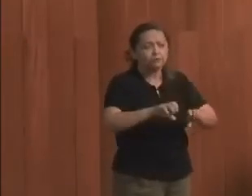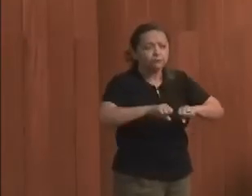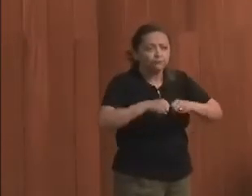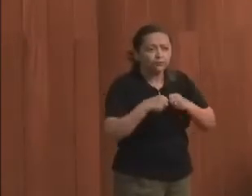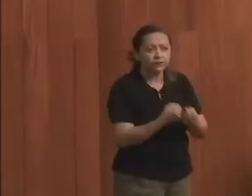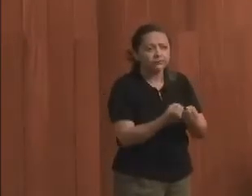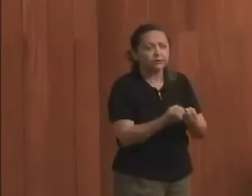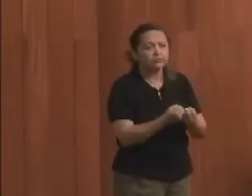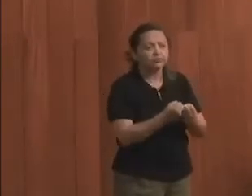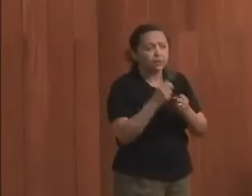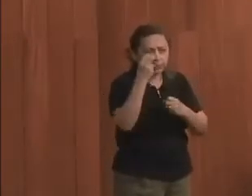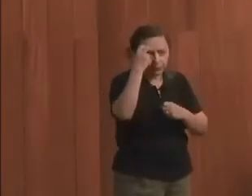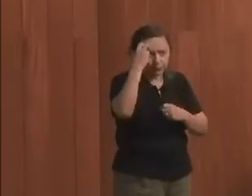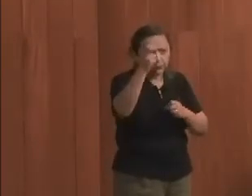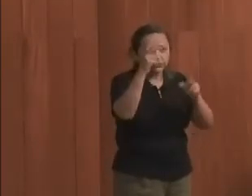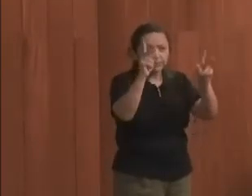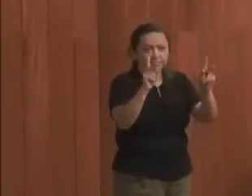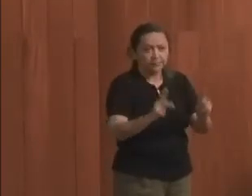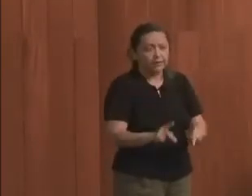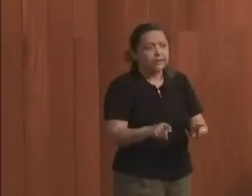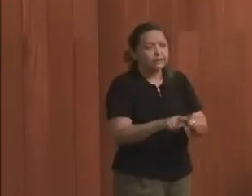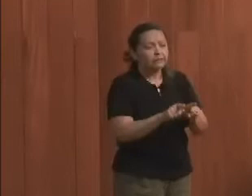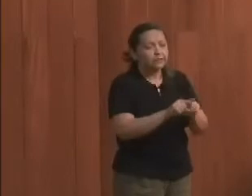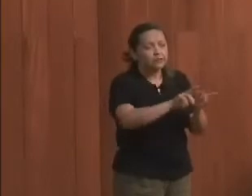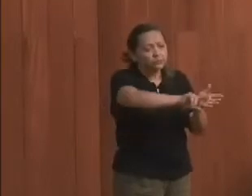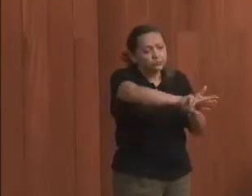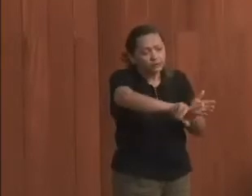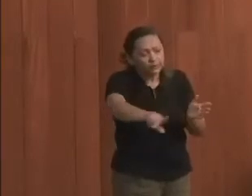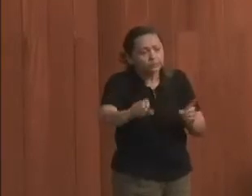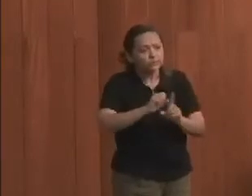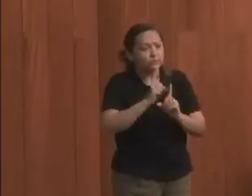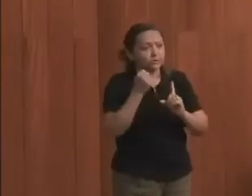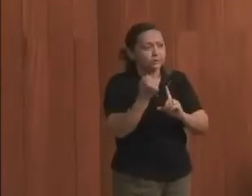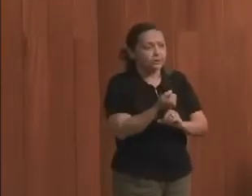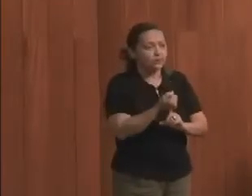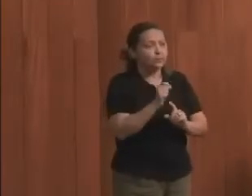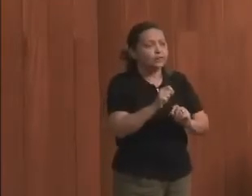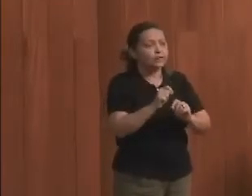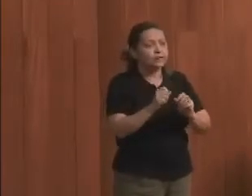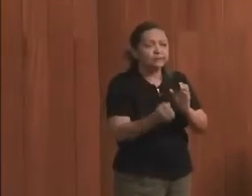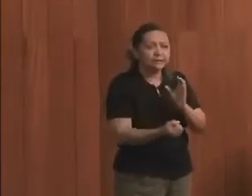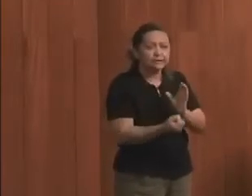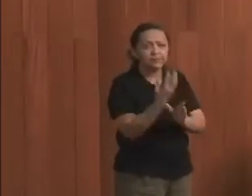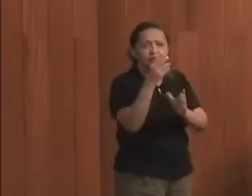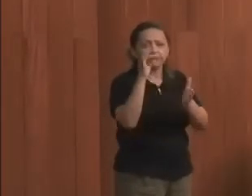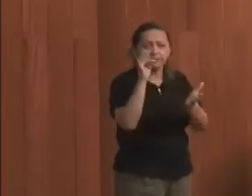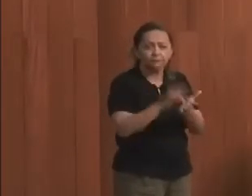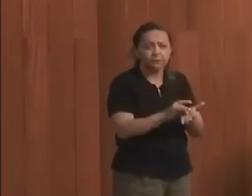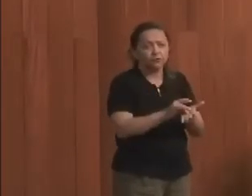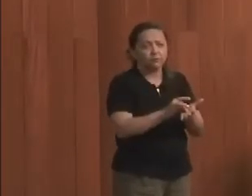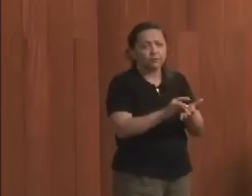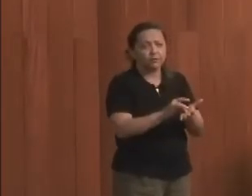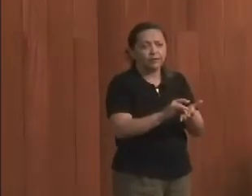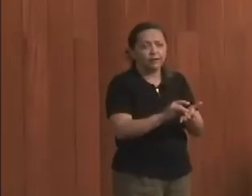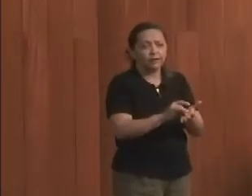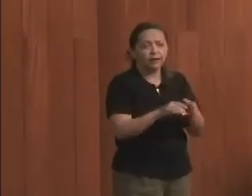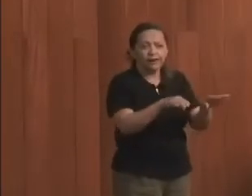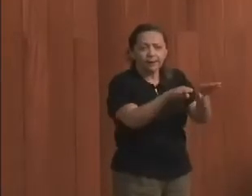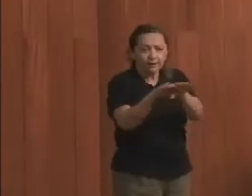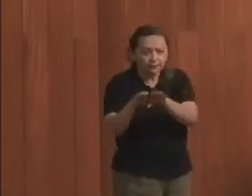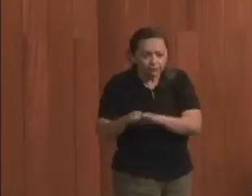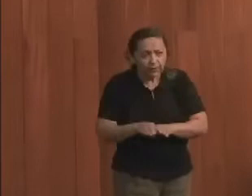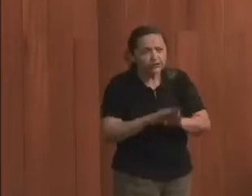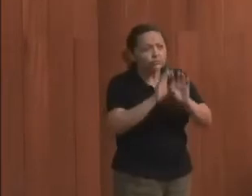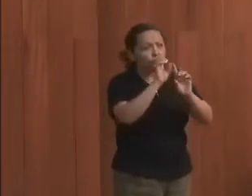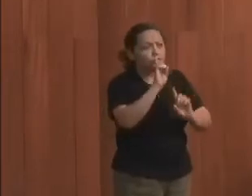fortalecimento de uma cultura de paz e do pluralismo social para estabelecer de forma efetiva a igualdade